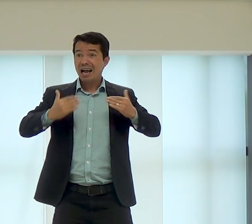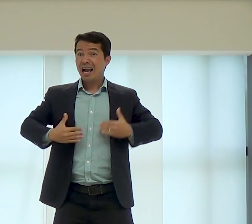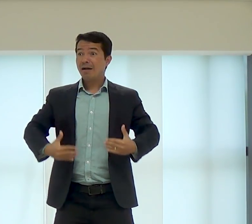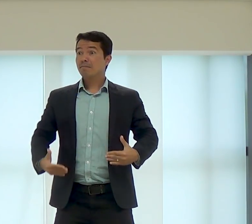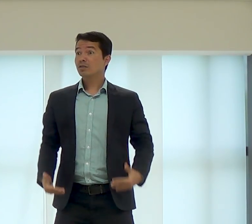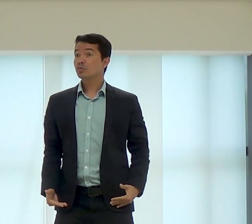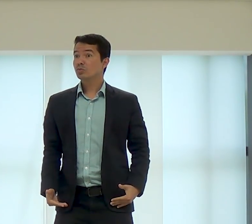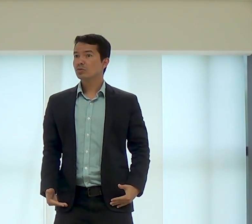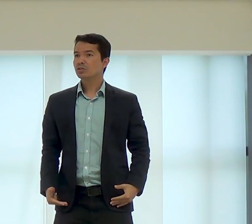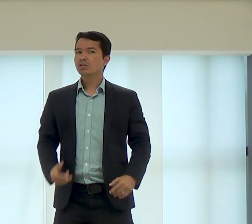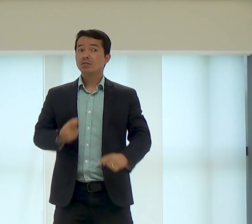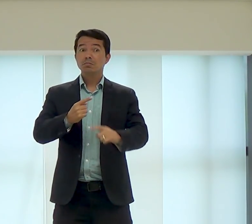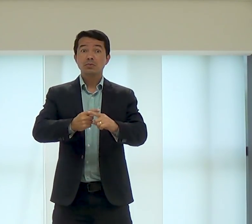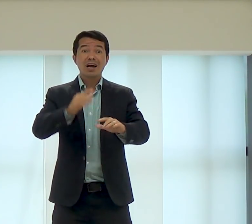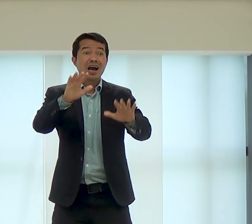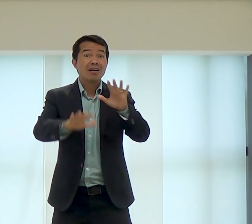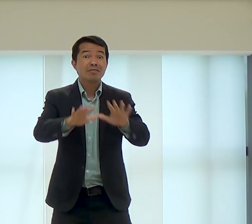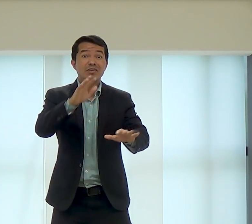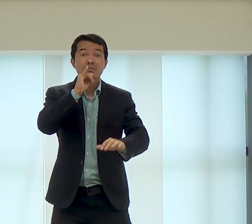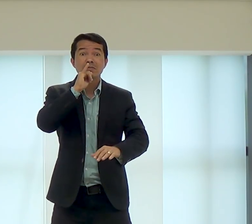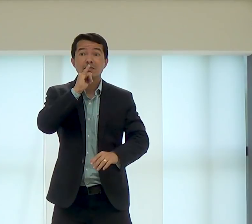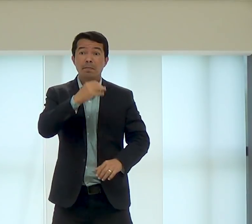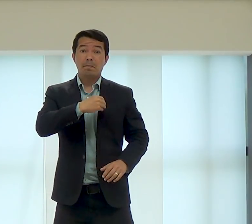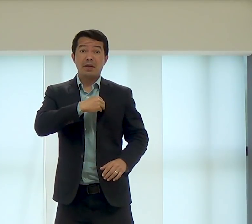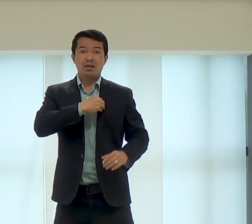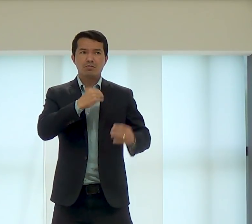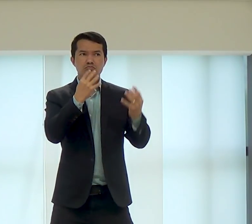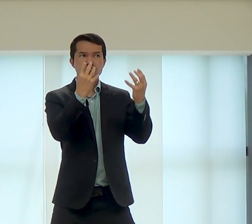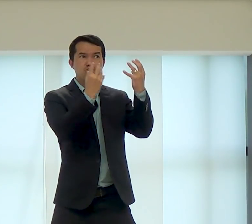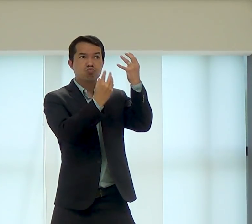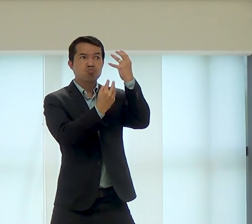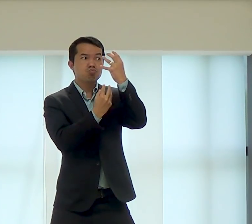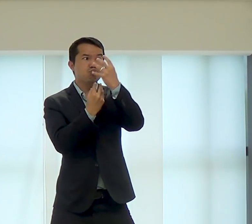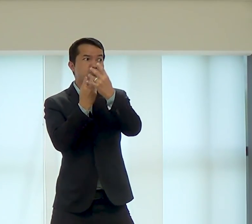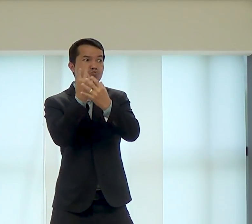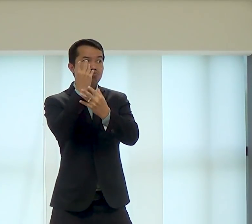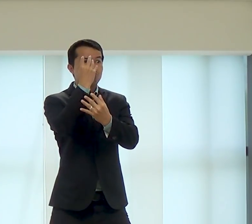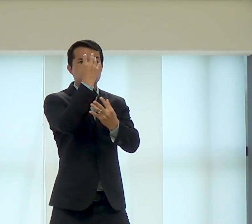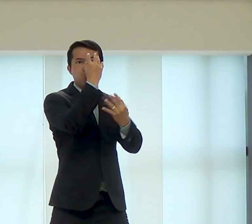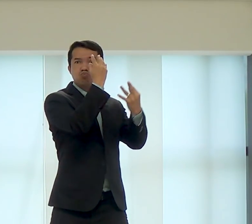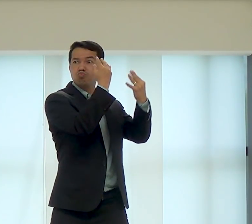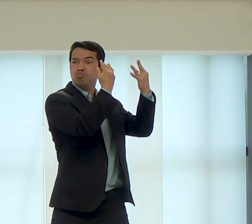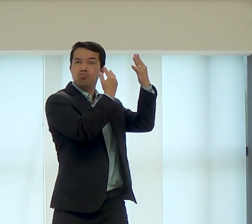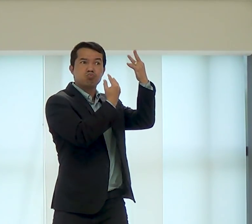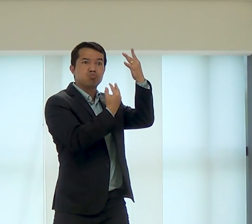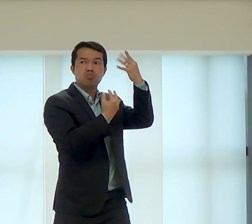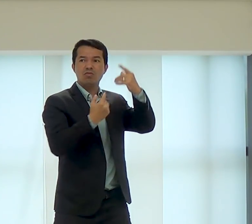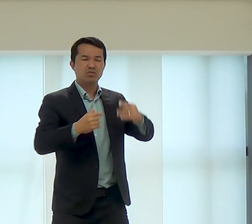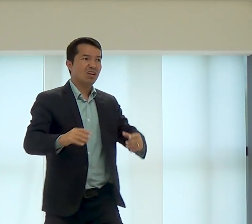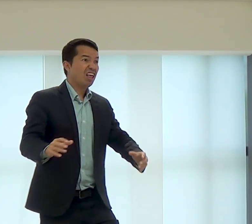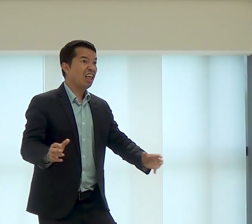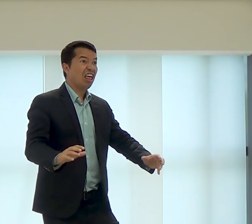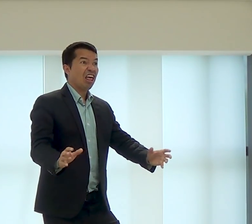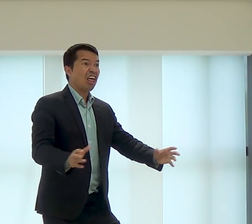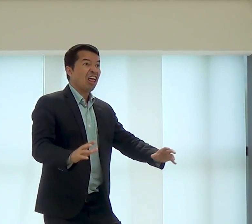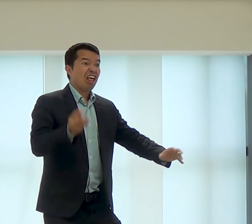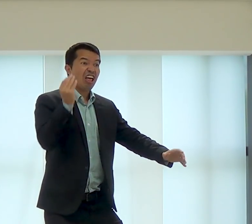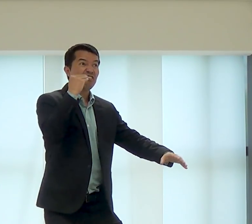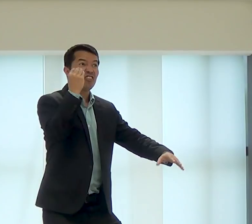porque ela vira como um escudo na nossa vida, para evitar o pecado, para a gente não cair